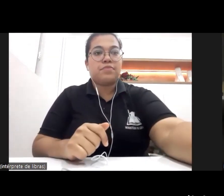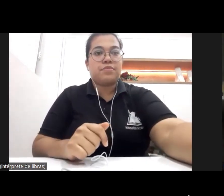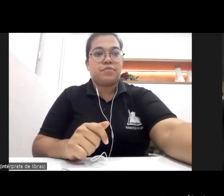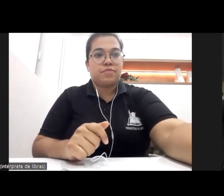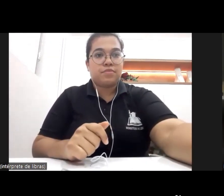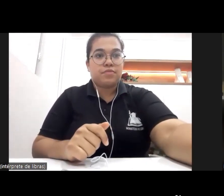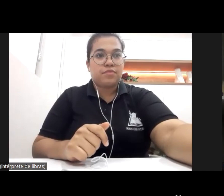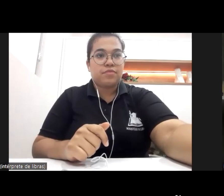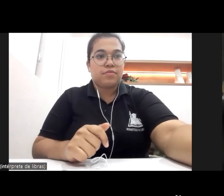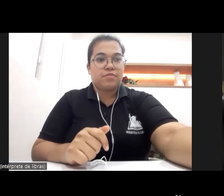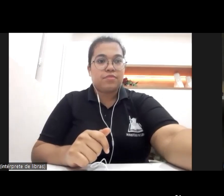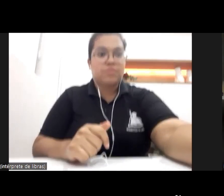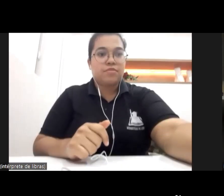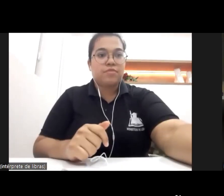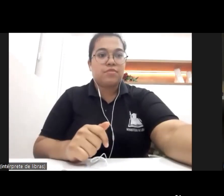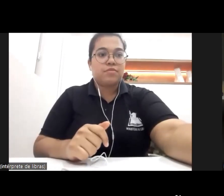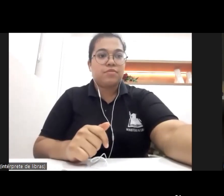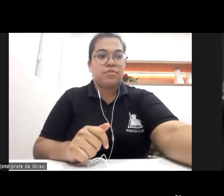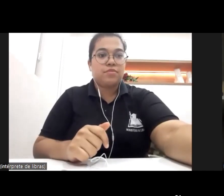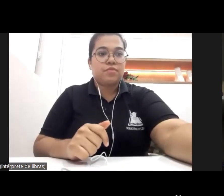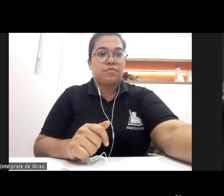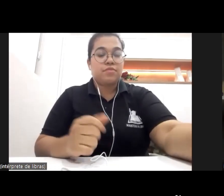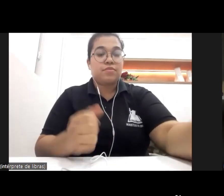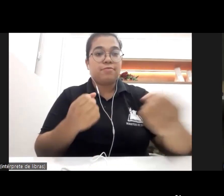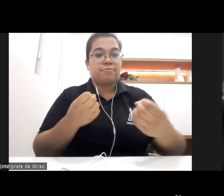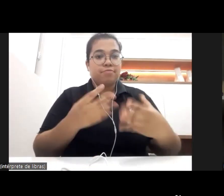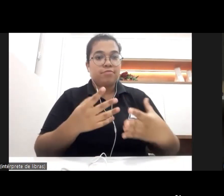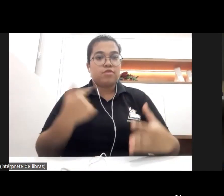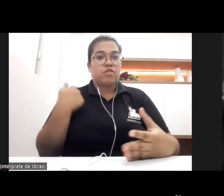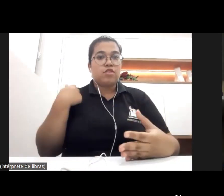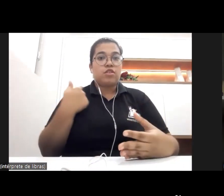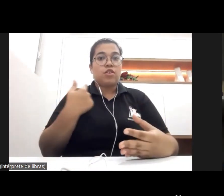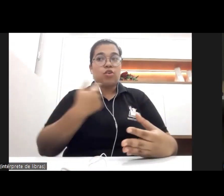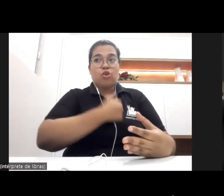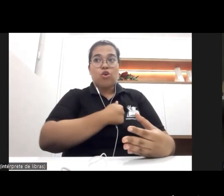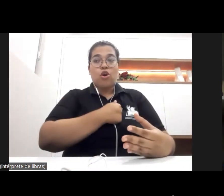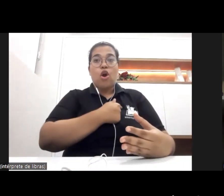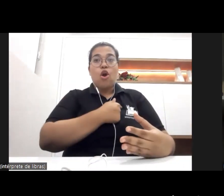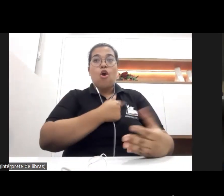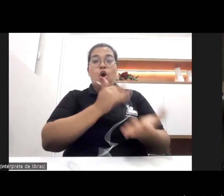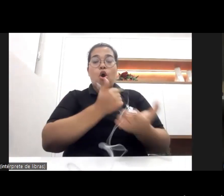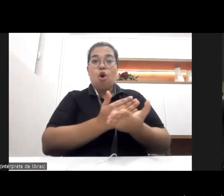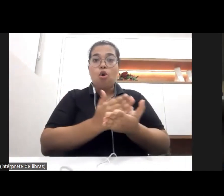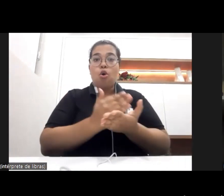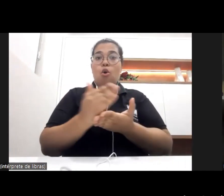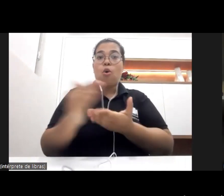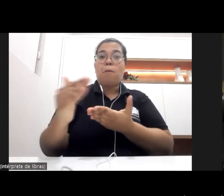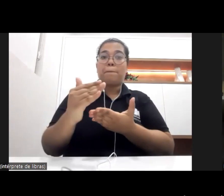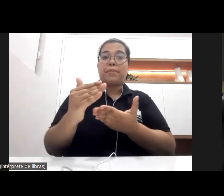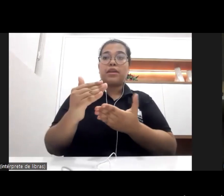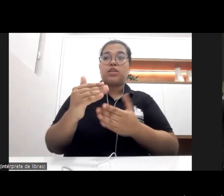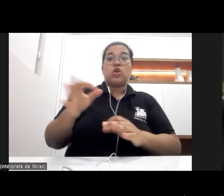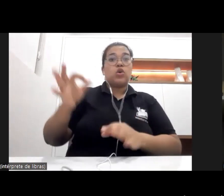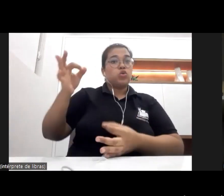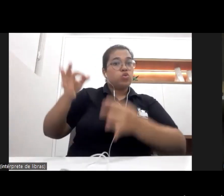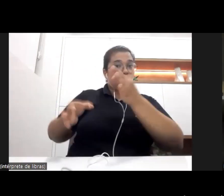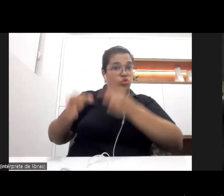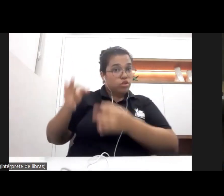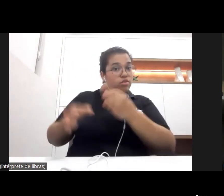Tradicionalmente, a nossa atuação se constituiu no âmbito das instituições do judiciário,